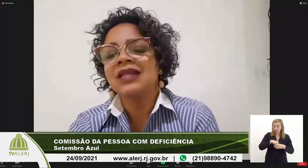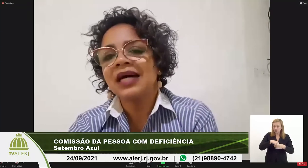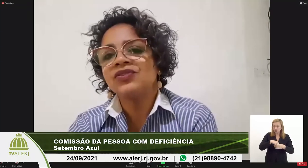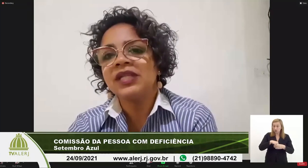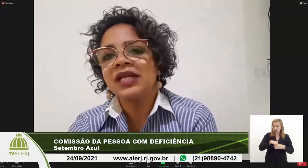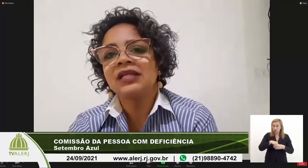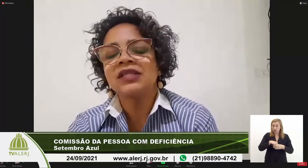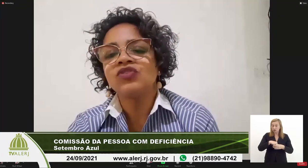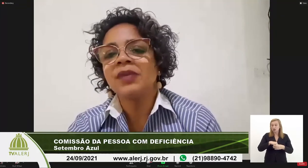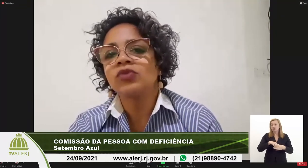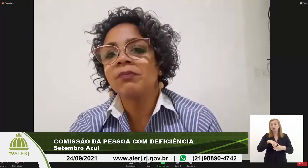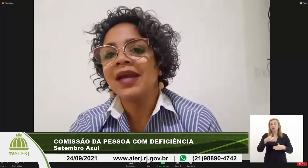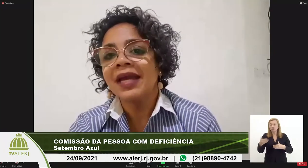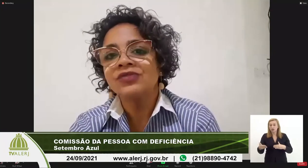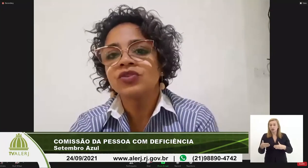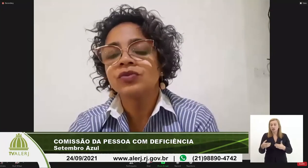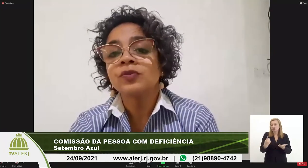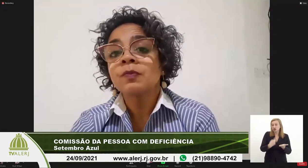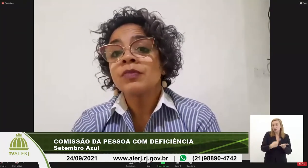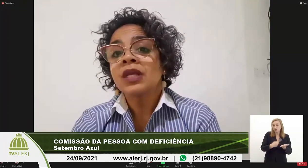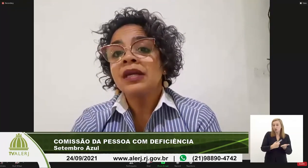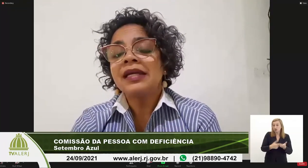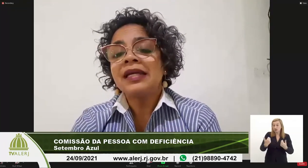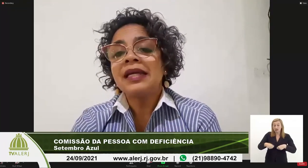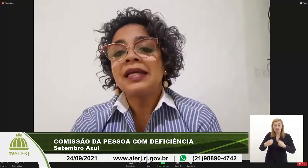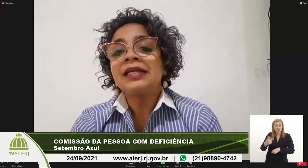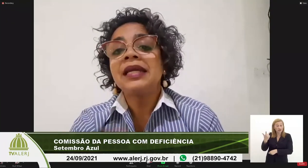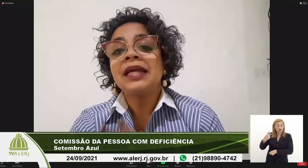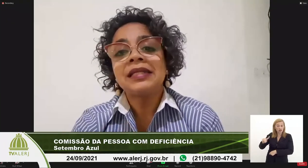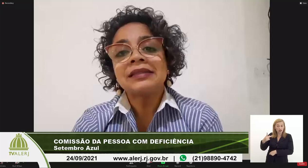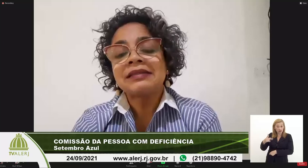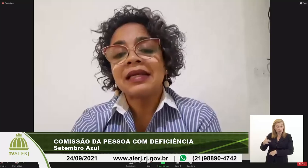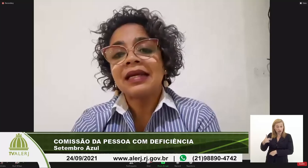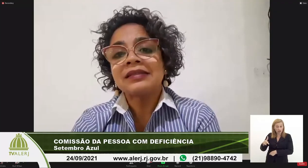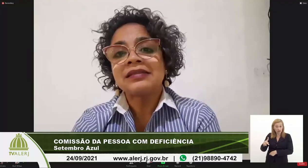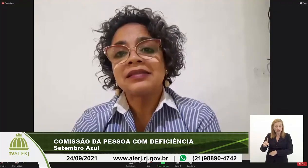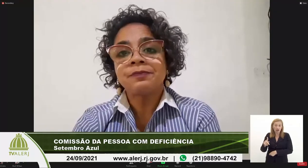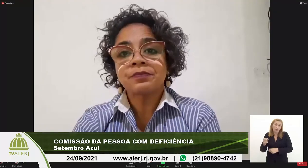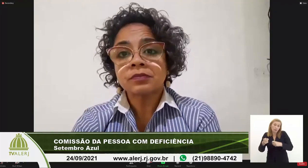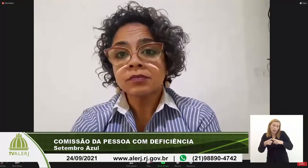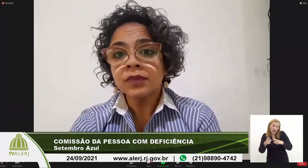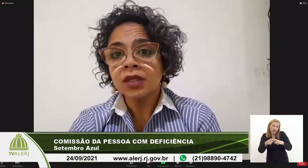a necessidade dele atendimento em médicos INSS